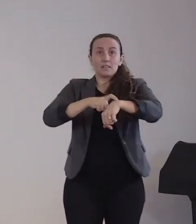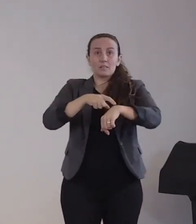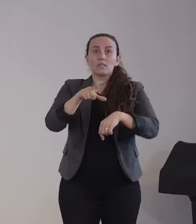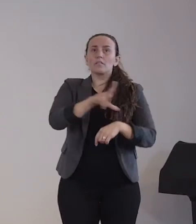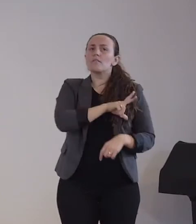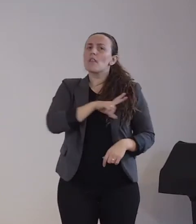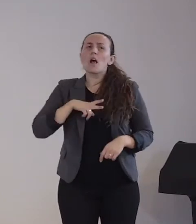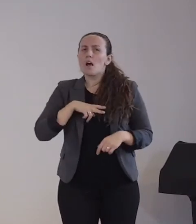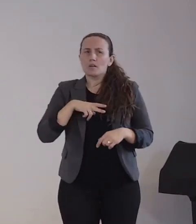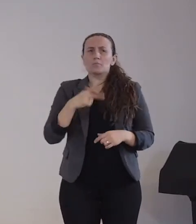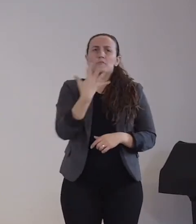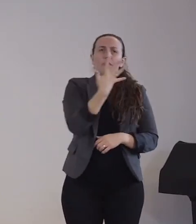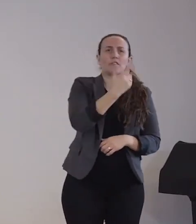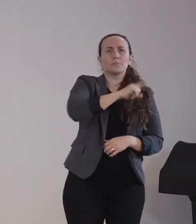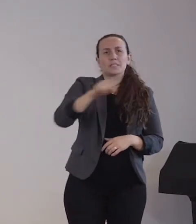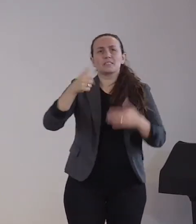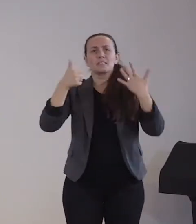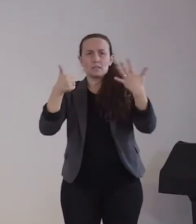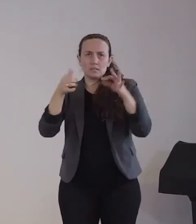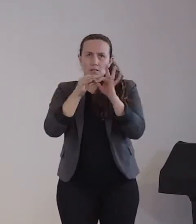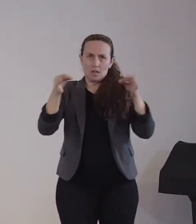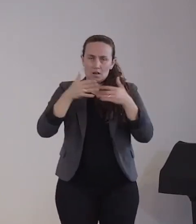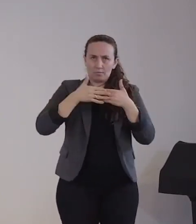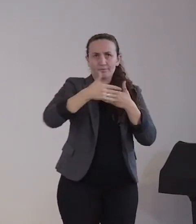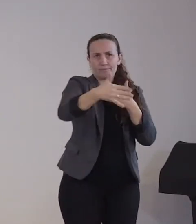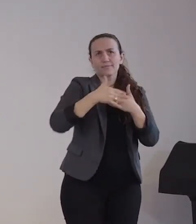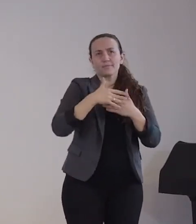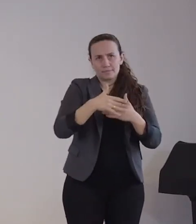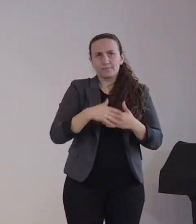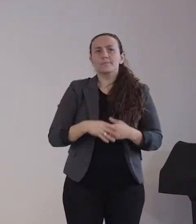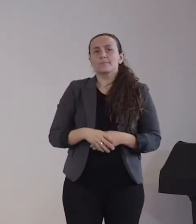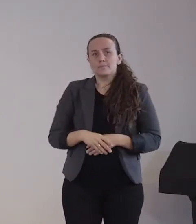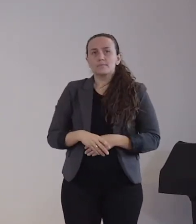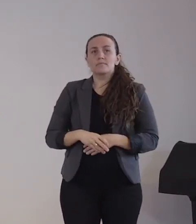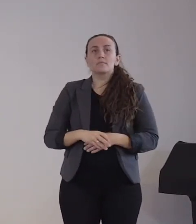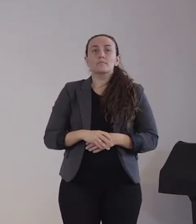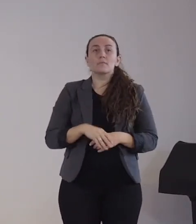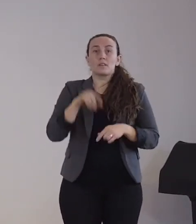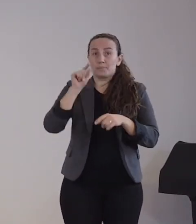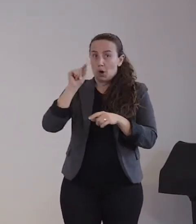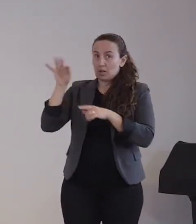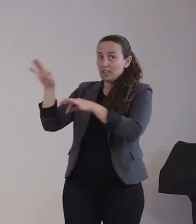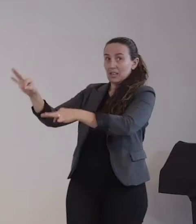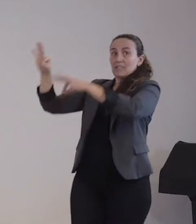Tagen. Das heißt, bis zum Auftreten von Symptomen vergebener Regel 5 bis 6 Tage.